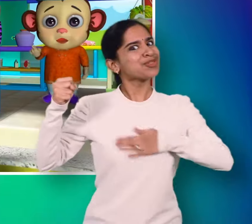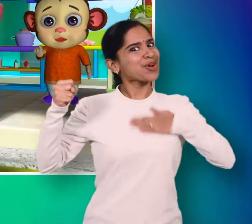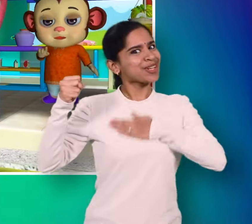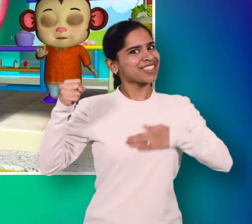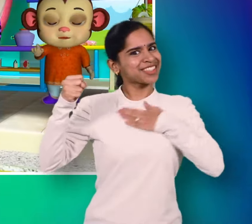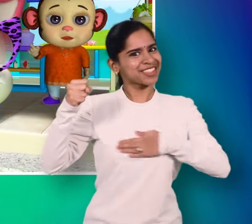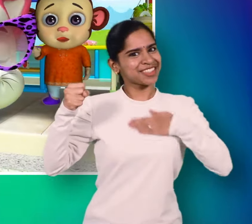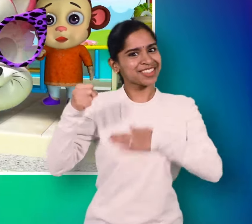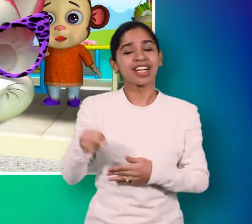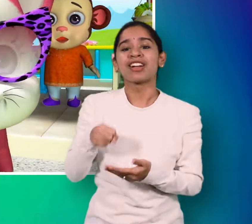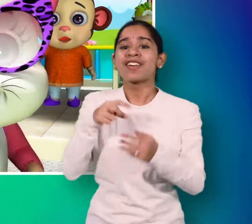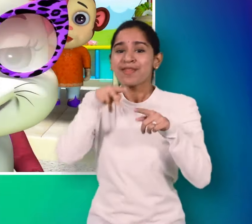मो जुडाई